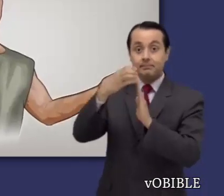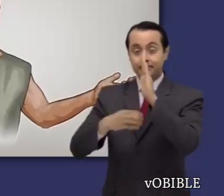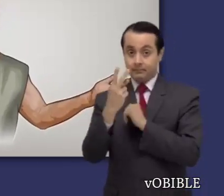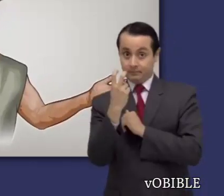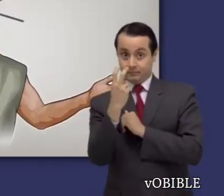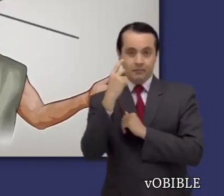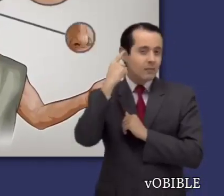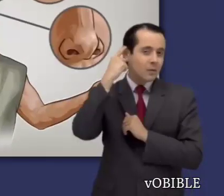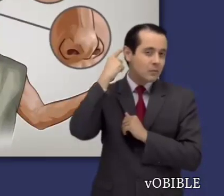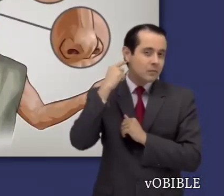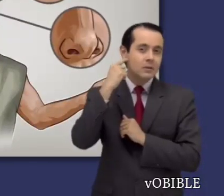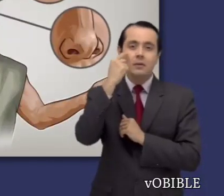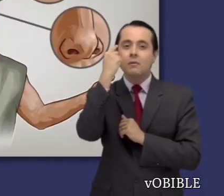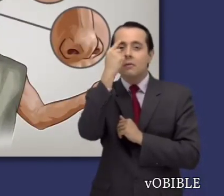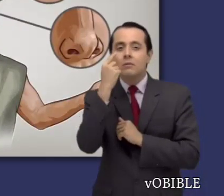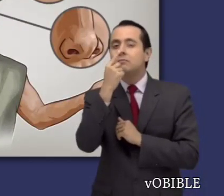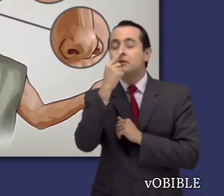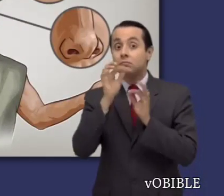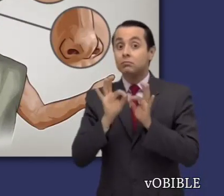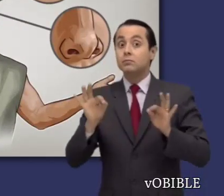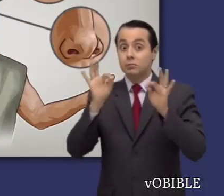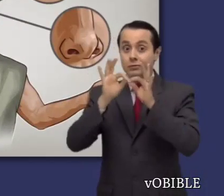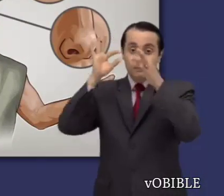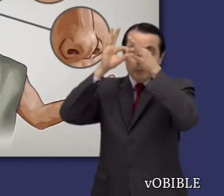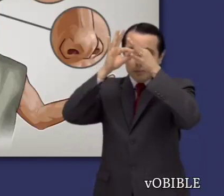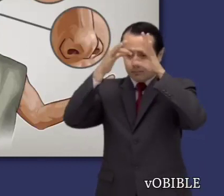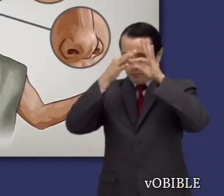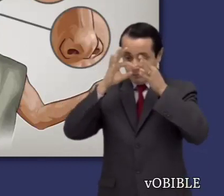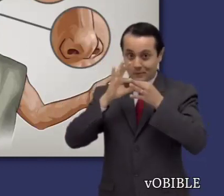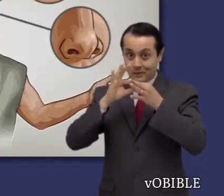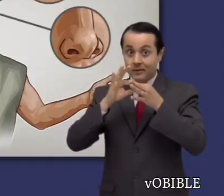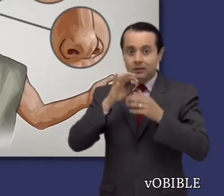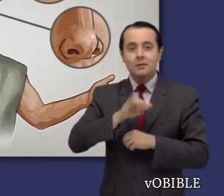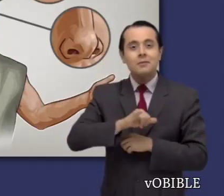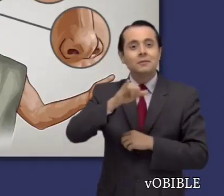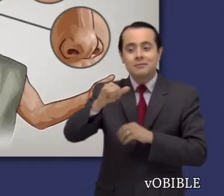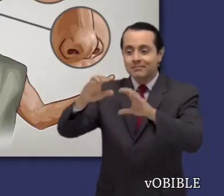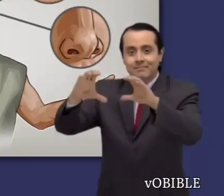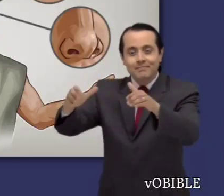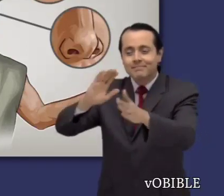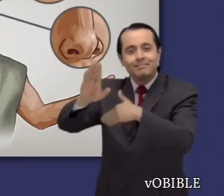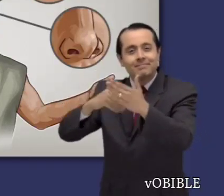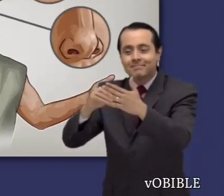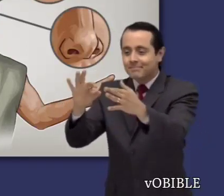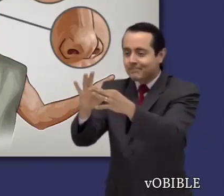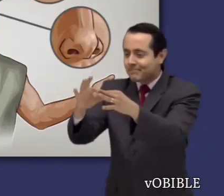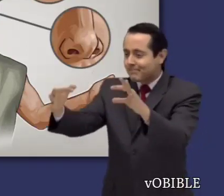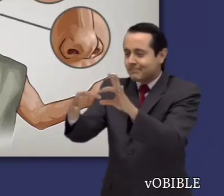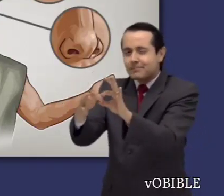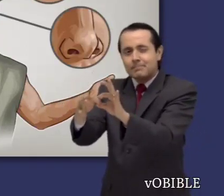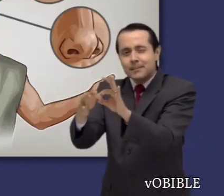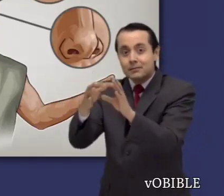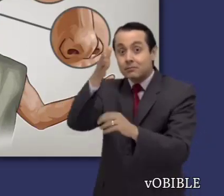Pablo compara la congregación con el cuerpo humano para explicar que todos sus miembros son importantes. Jehová se alegra cuando